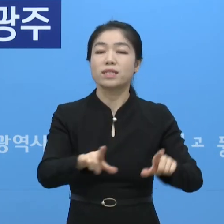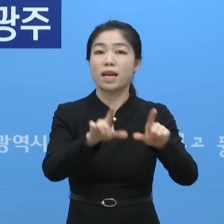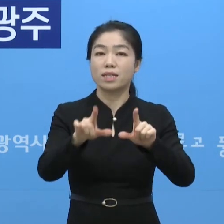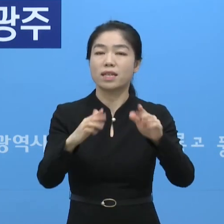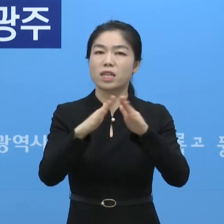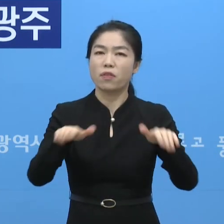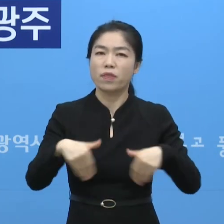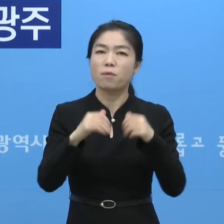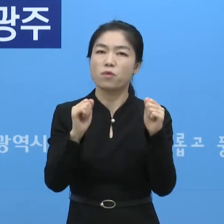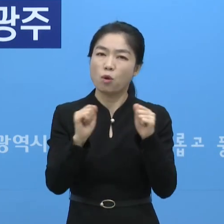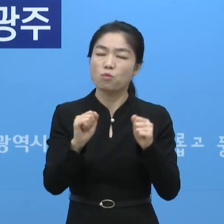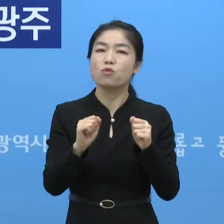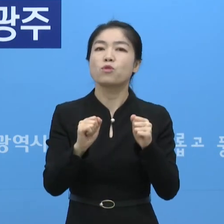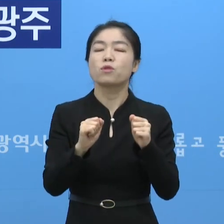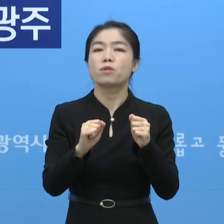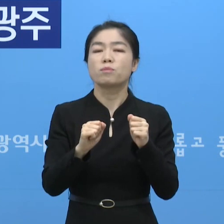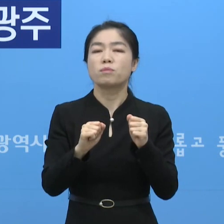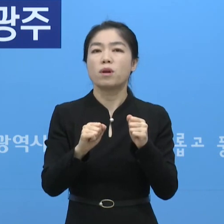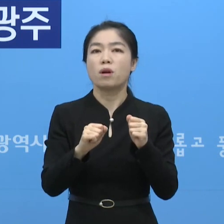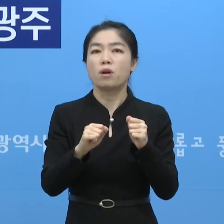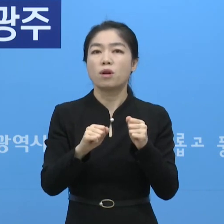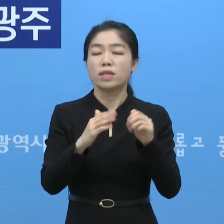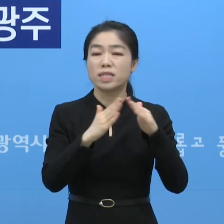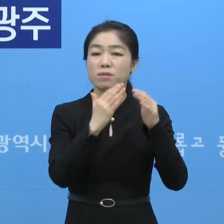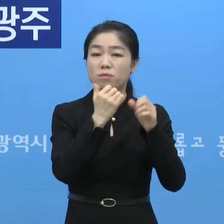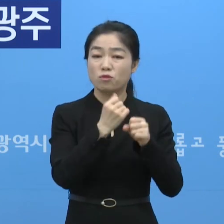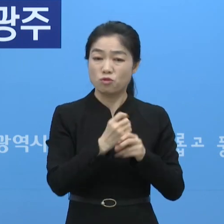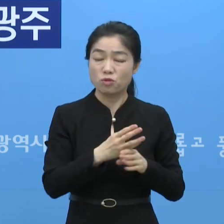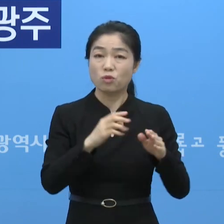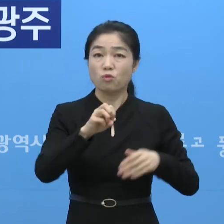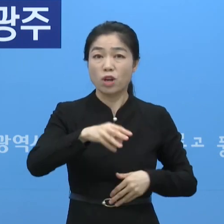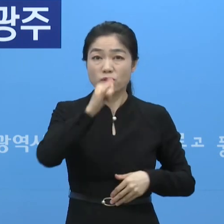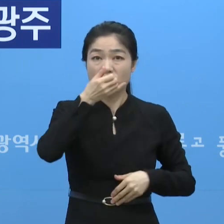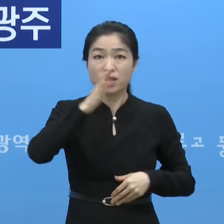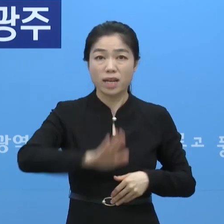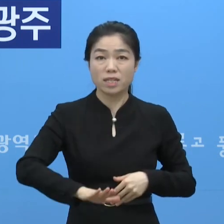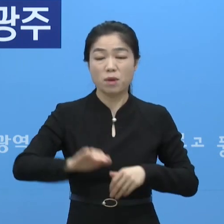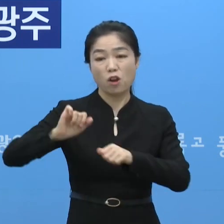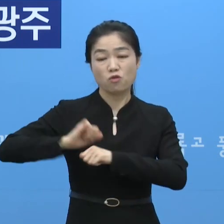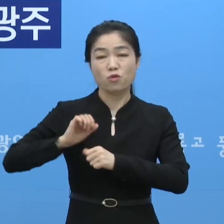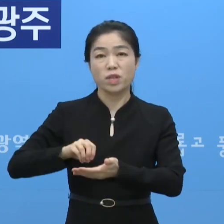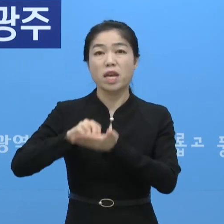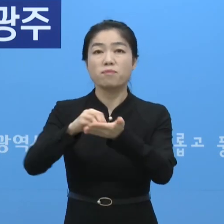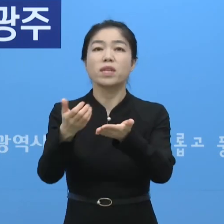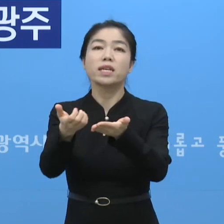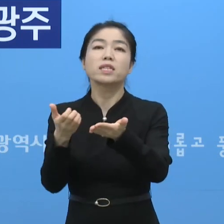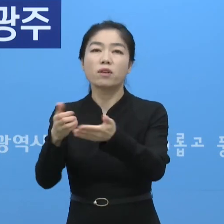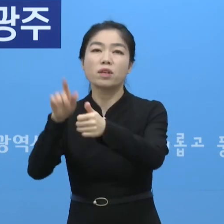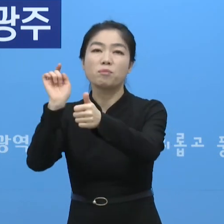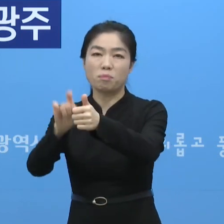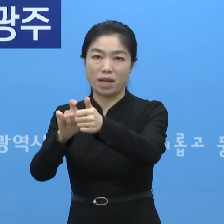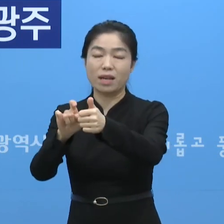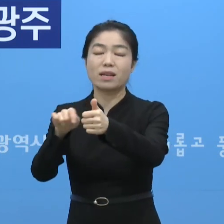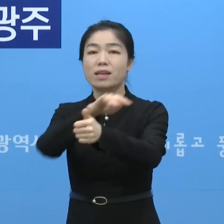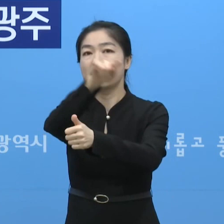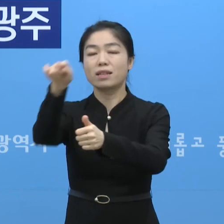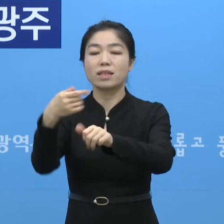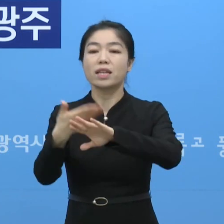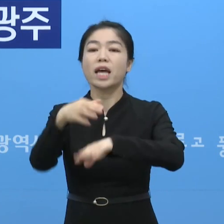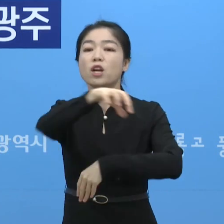전남, 전북 또 우리 광주 주소를 두긴 했지만 입대전으로 연천에 가서 확진된 사람이 있어서